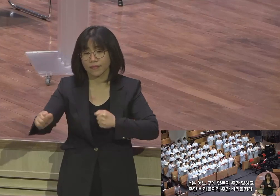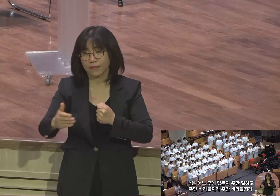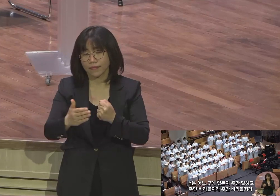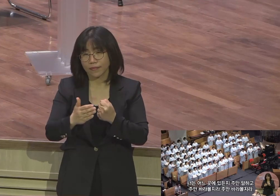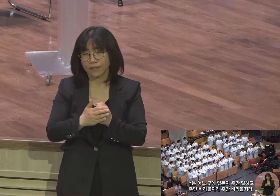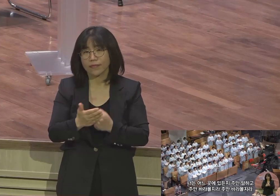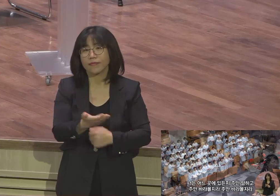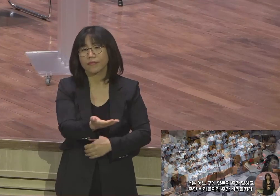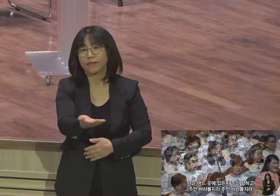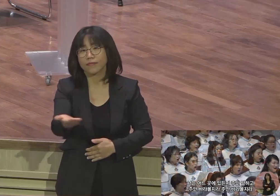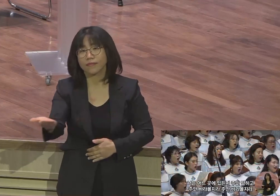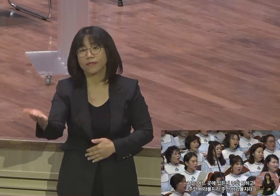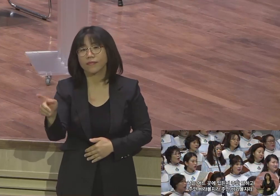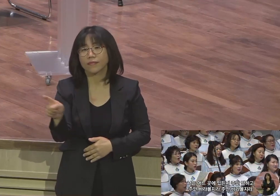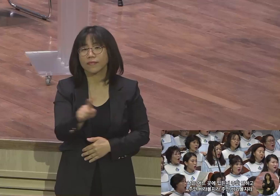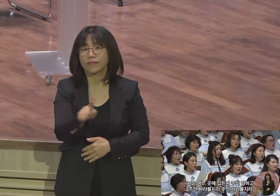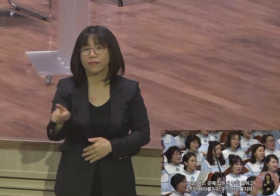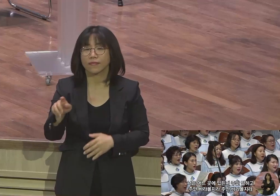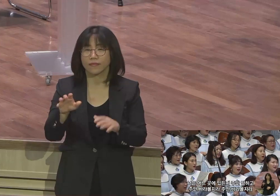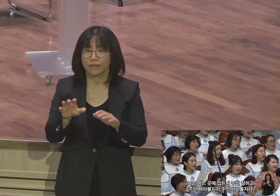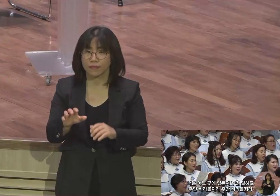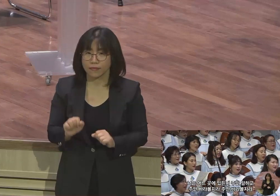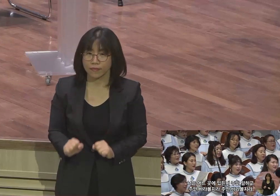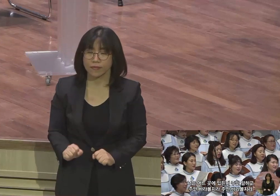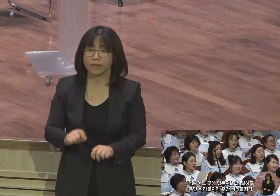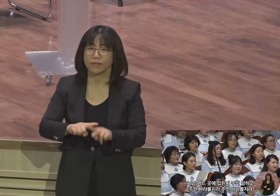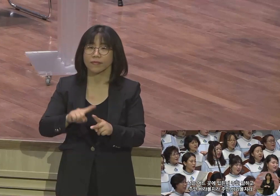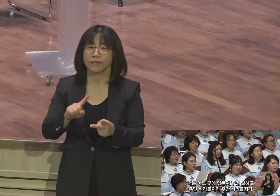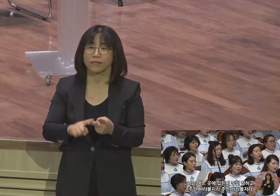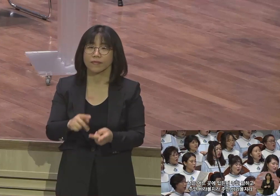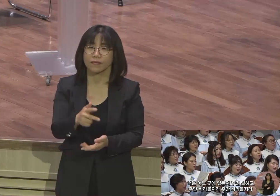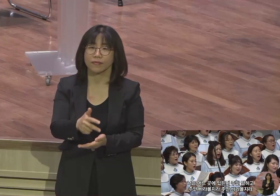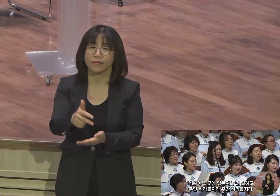어느 어느 곳에 있든지 주만